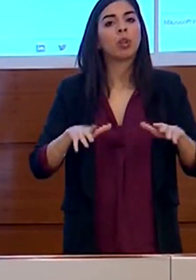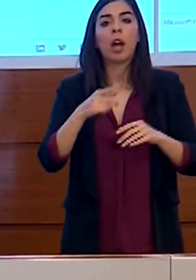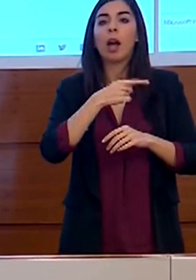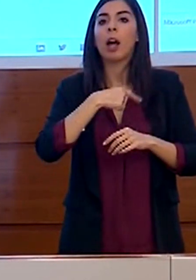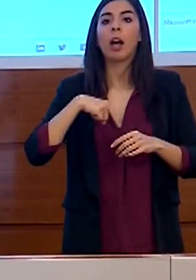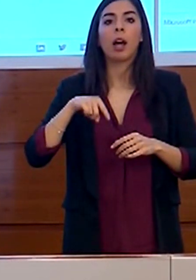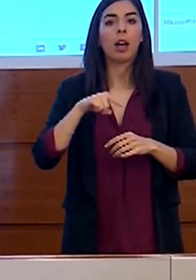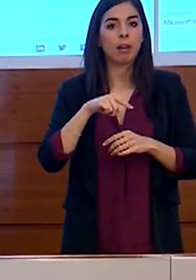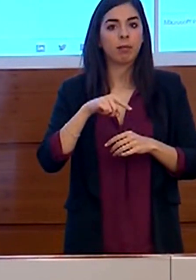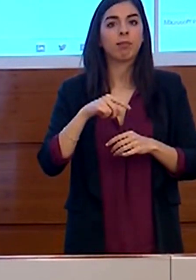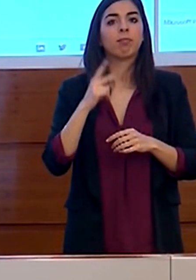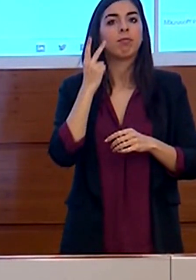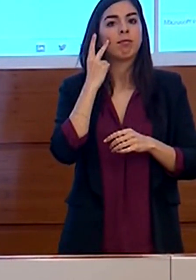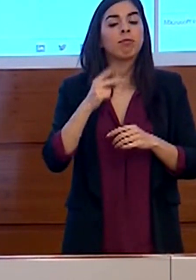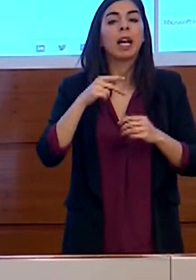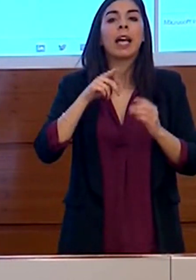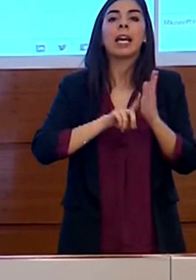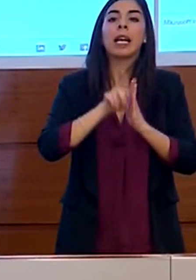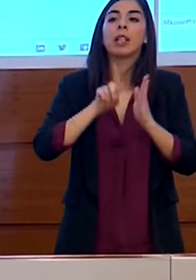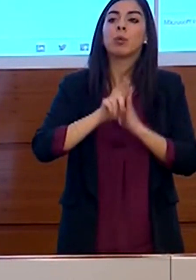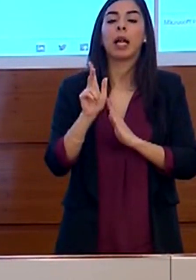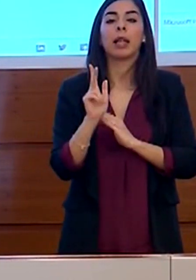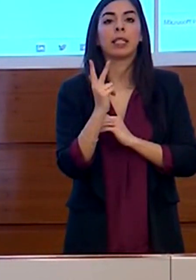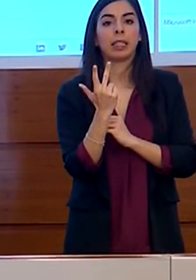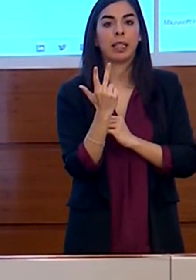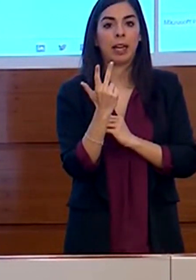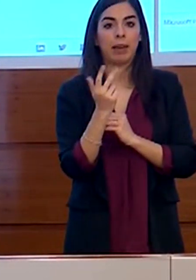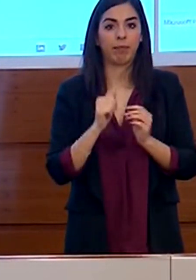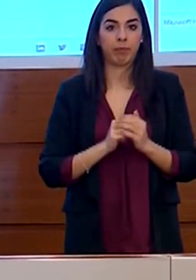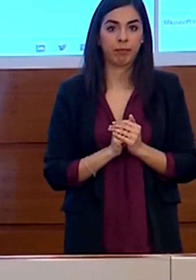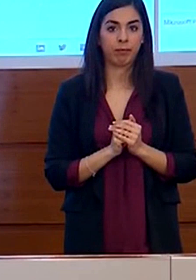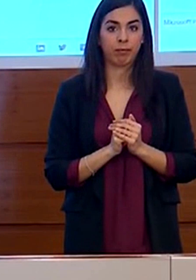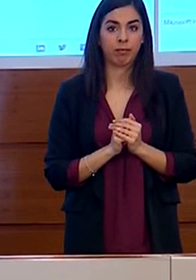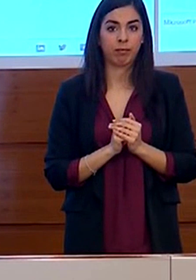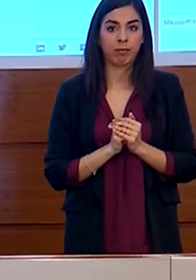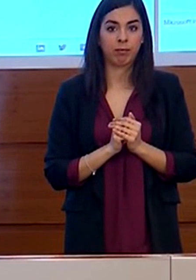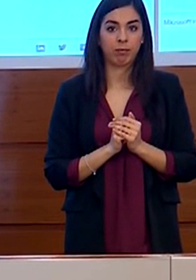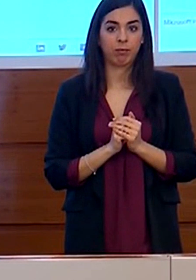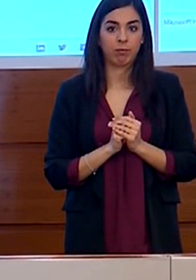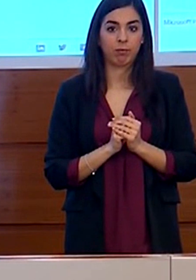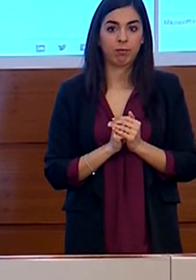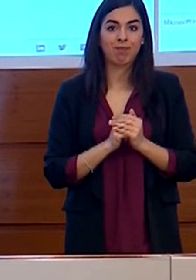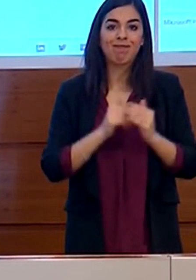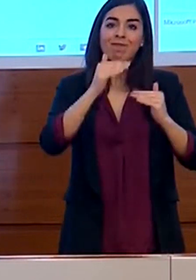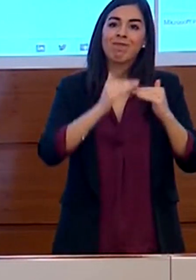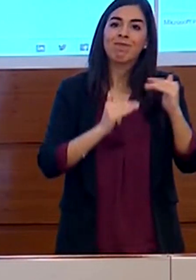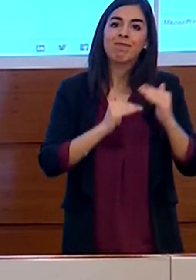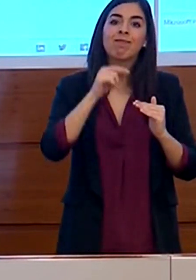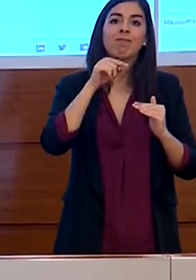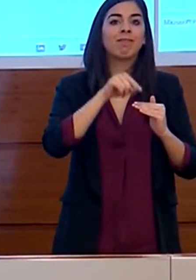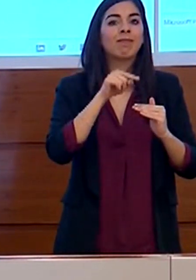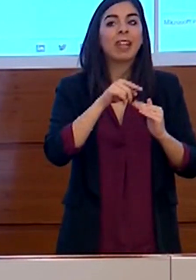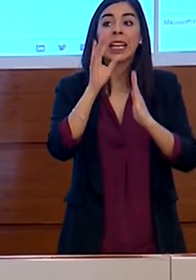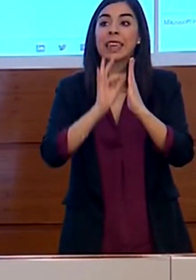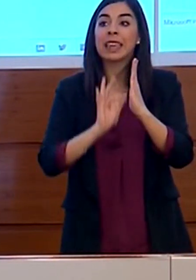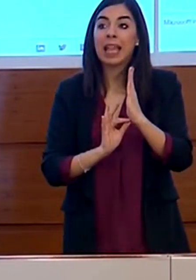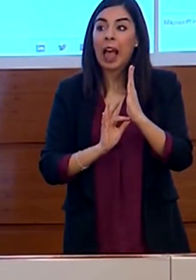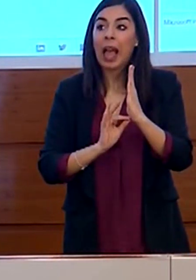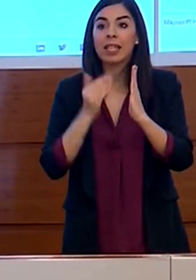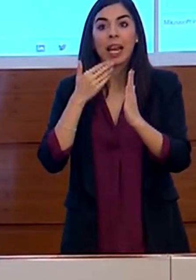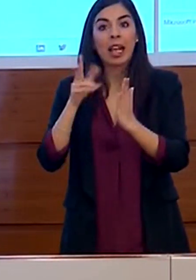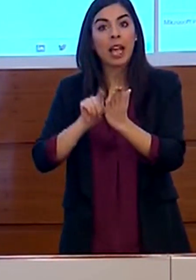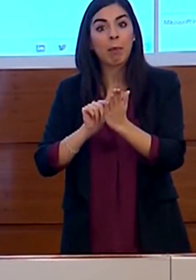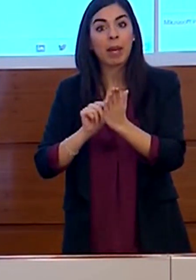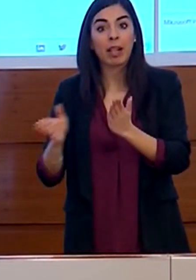tre risultati. L'infrastruttura su cui i dati degli italiani risiederanno